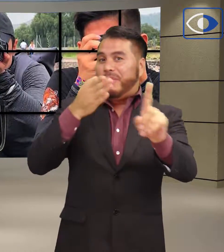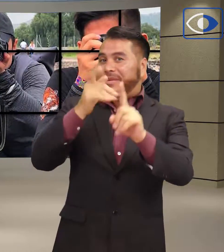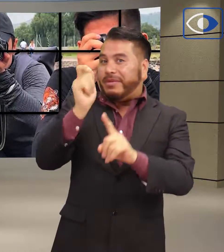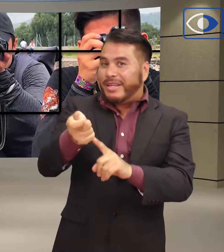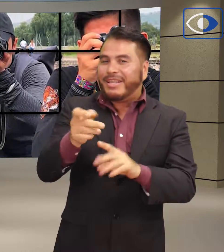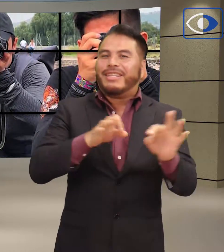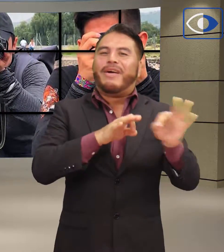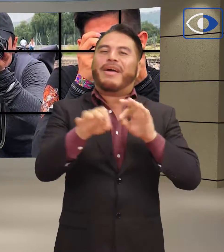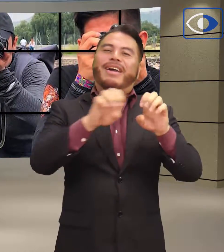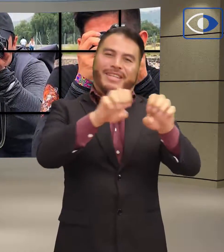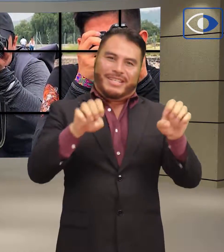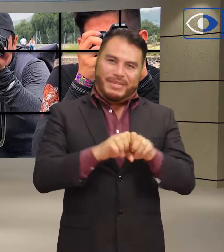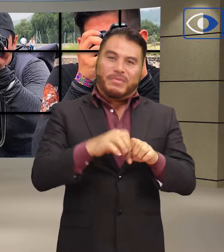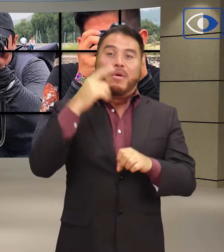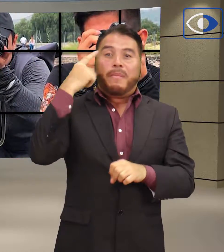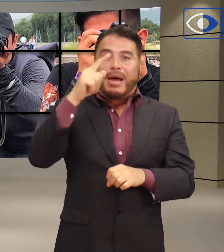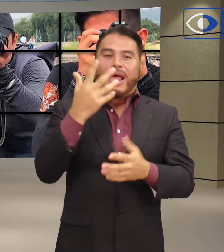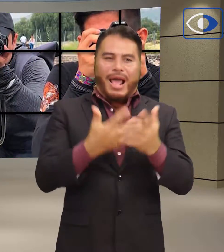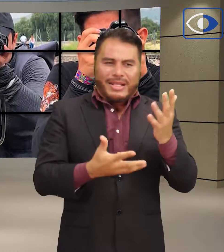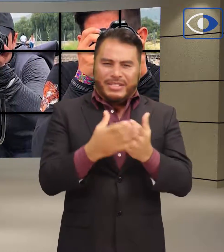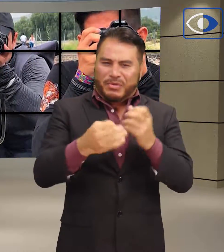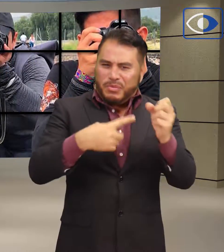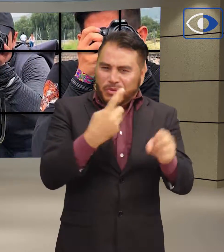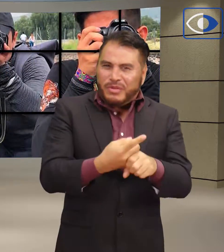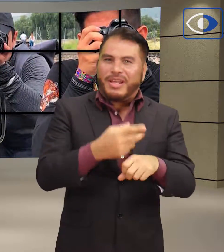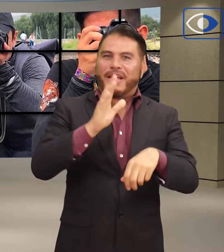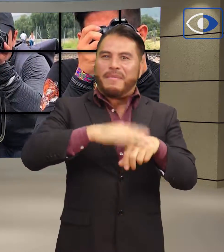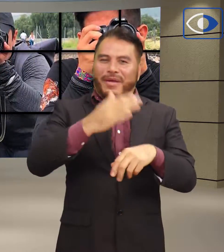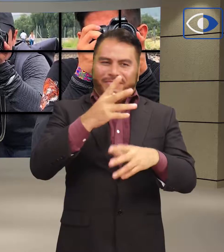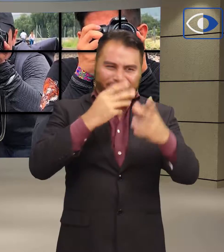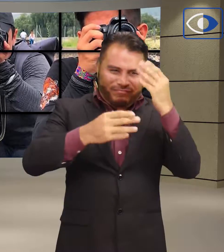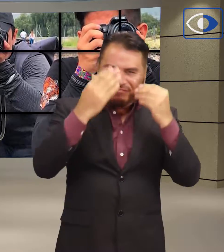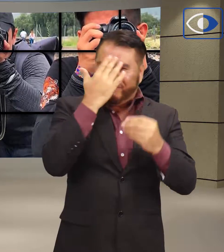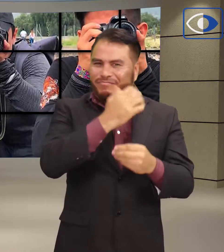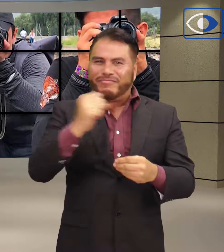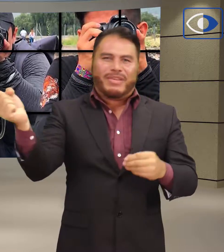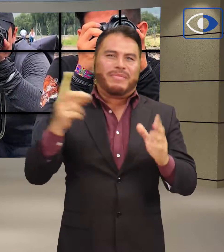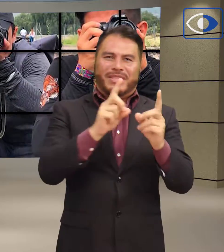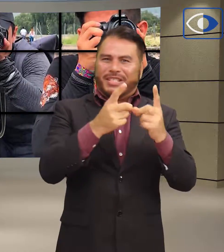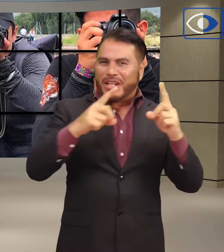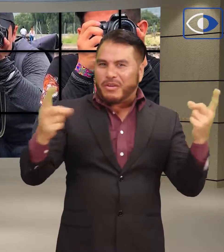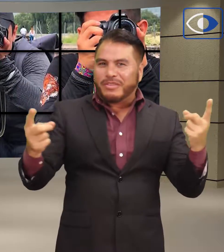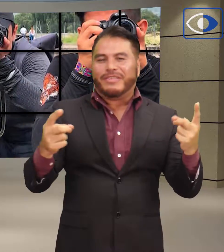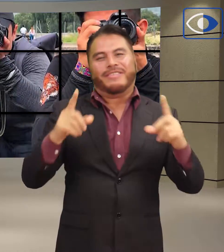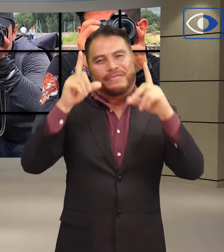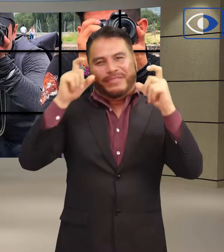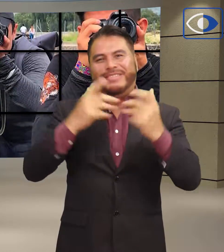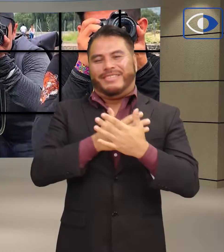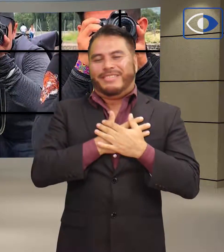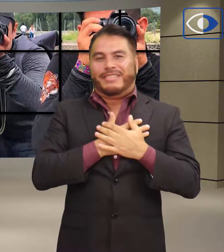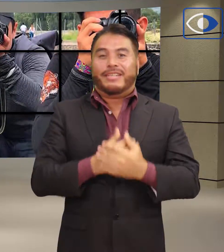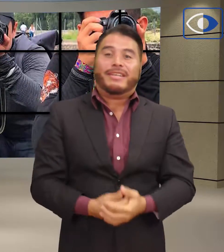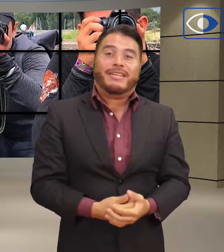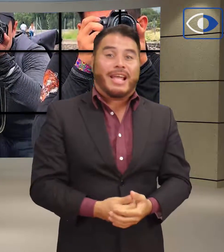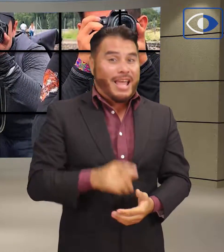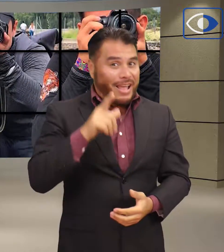tienen como objetivo trabajar en equipo, generando espacios de oportunidad de desarrollo para los amantes de la fotografía.